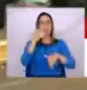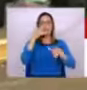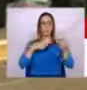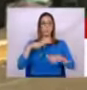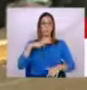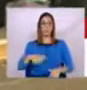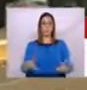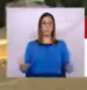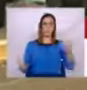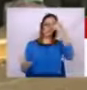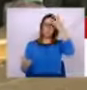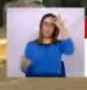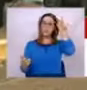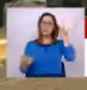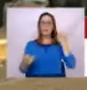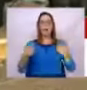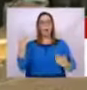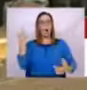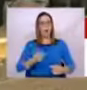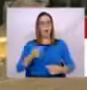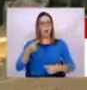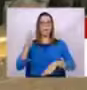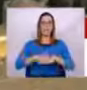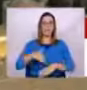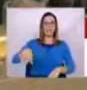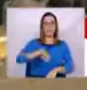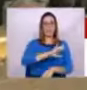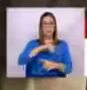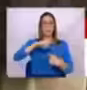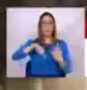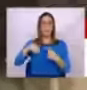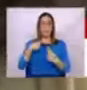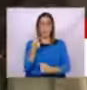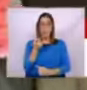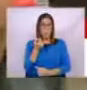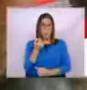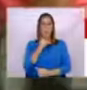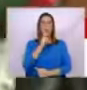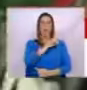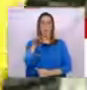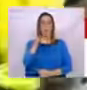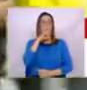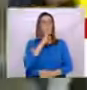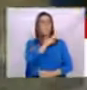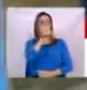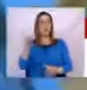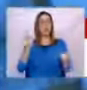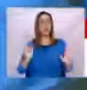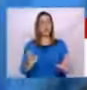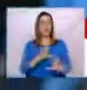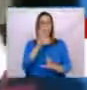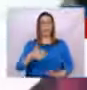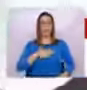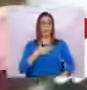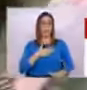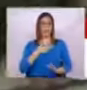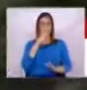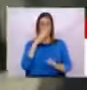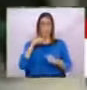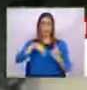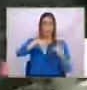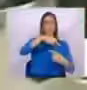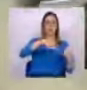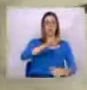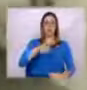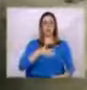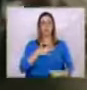população portuguesa, receberam ordem de retirada. O furacão está à porta, avisam as autoridades, e ninguém vai querer estar lá quando eles chegar.